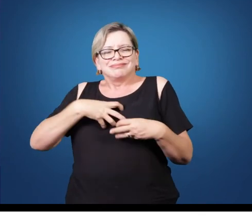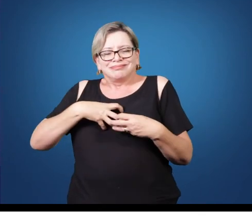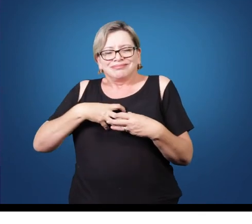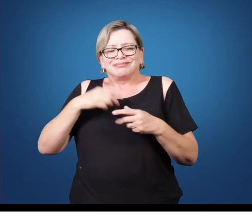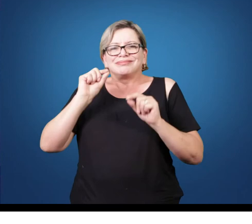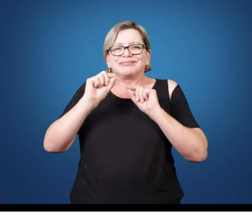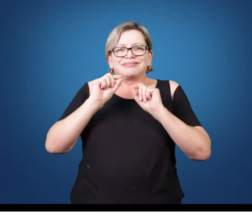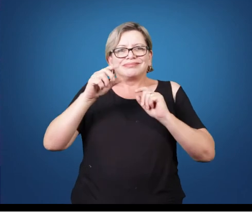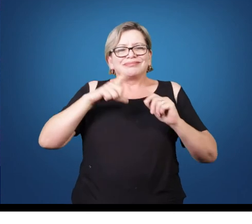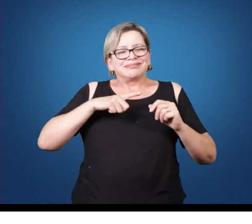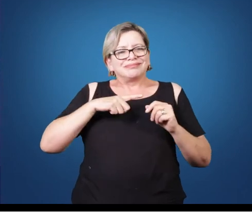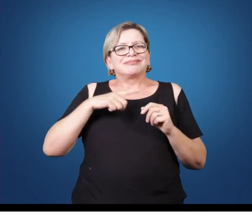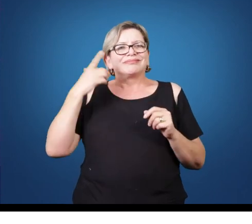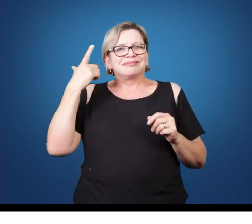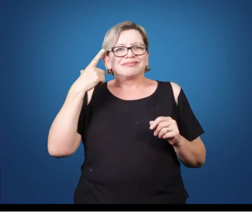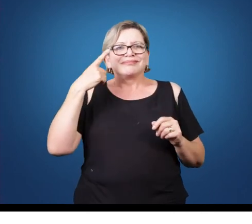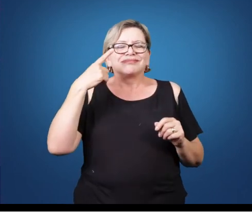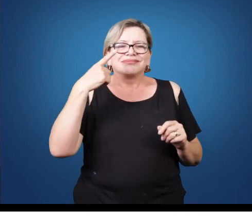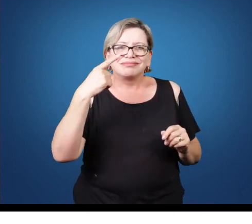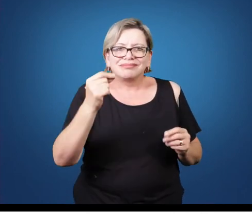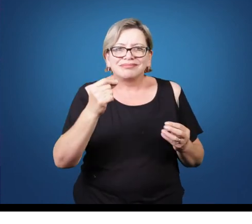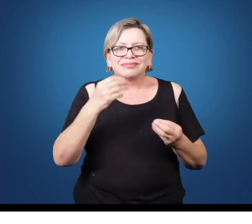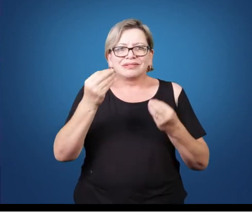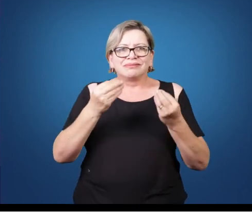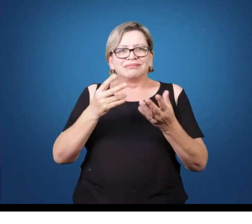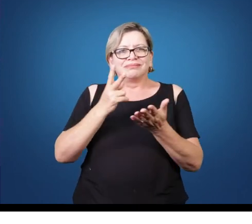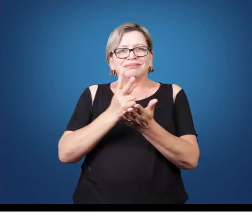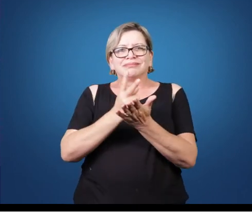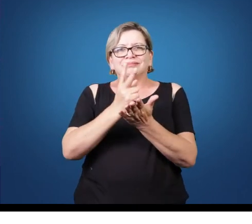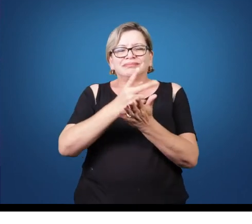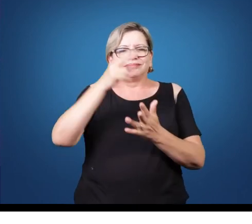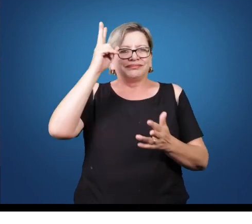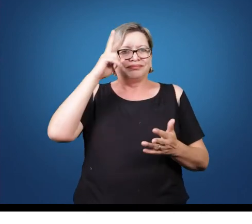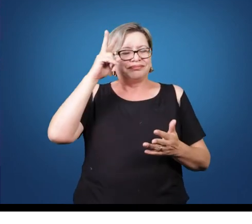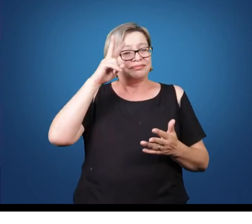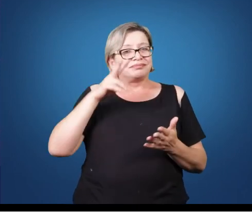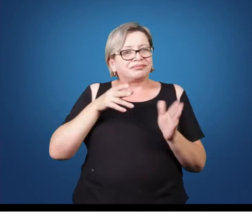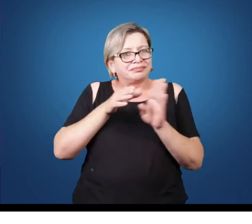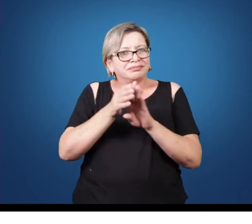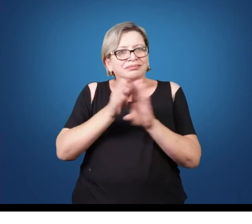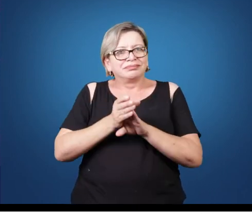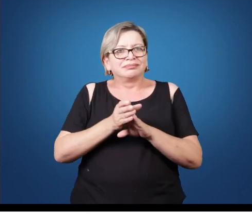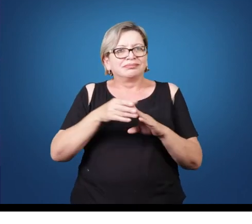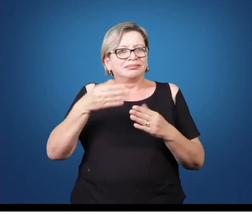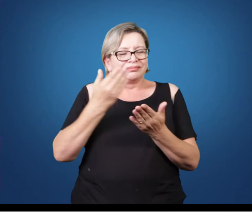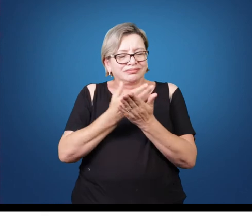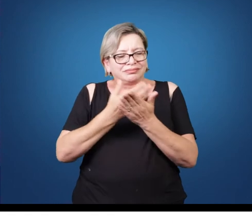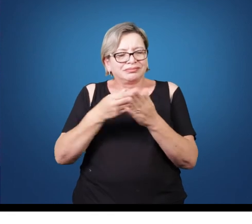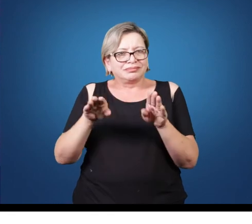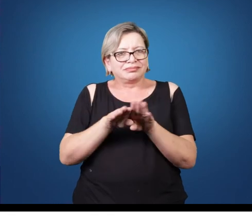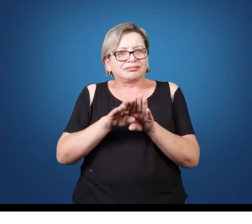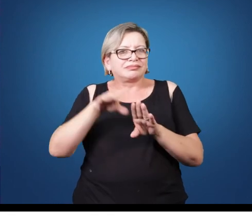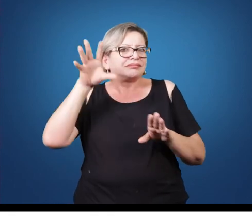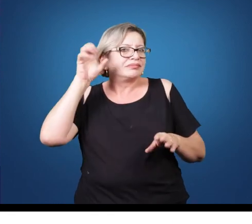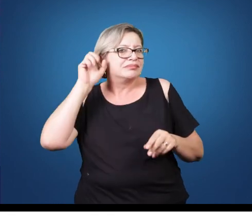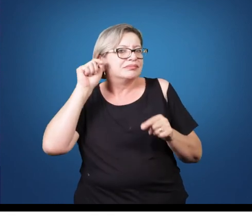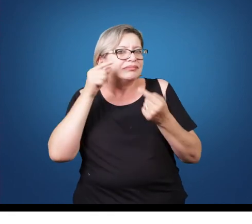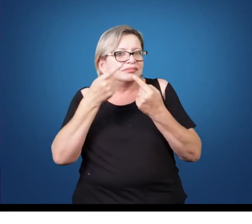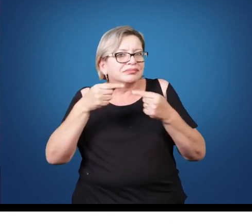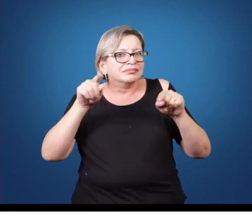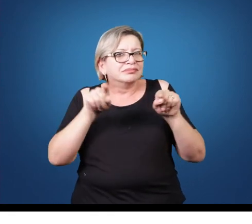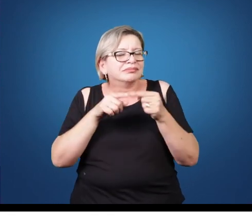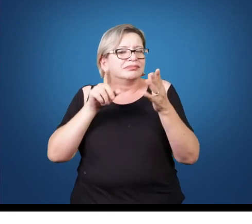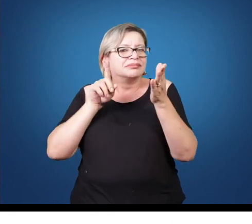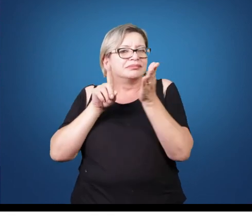completamente inéditos. Então lembre de atentamente estudar, escutar os materiais e mandar suas dúvidas